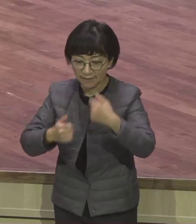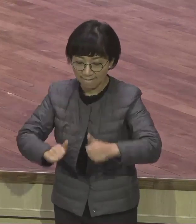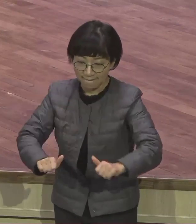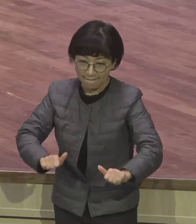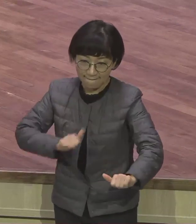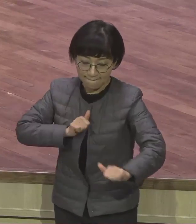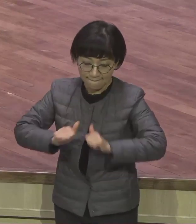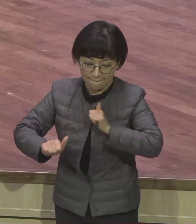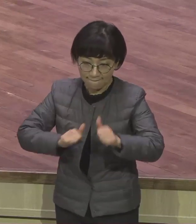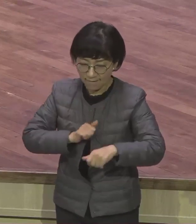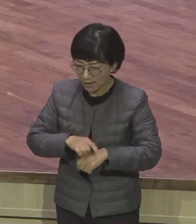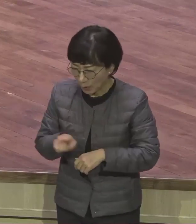이런 말 저런 말